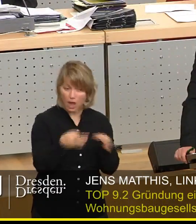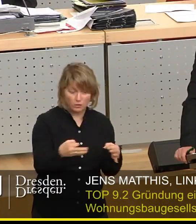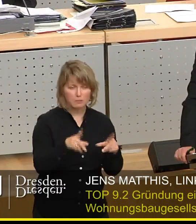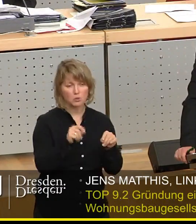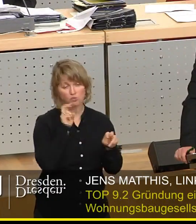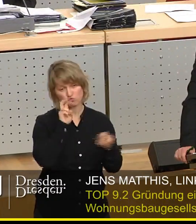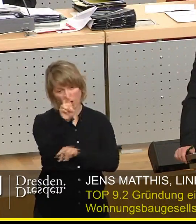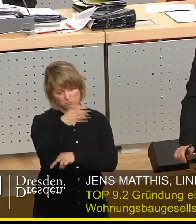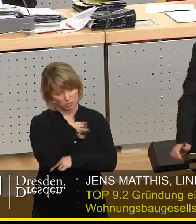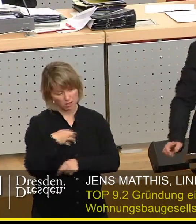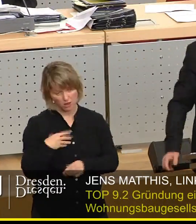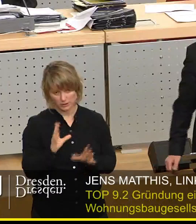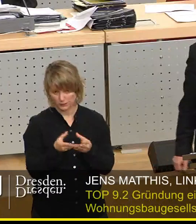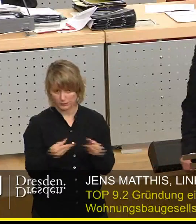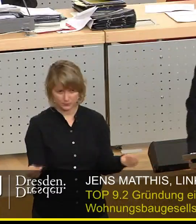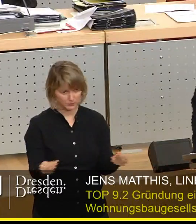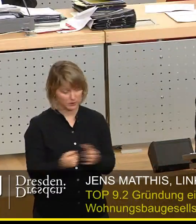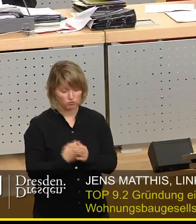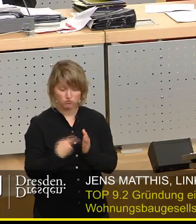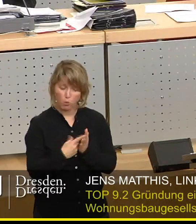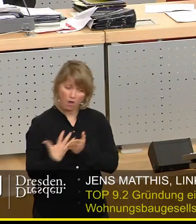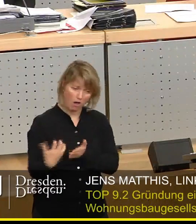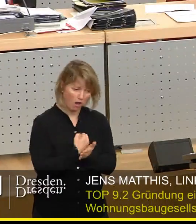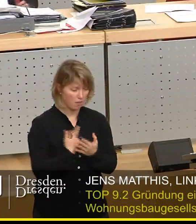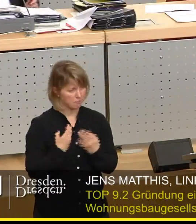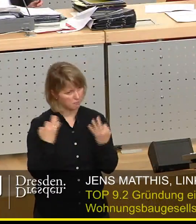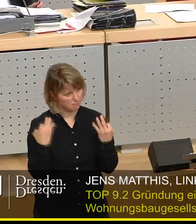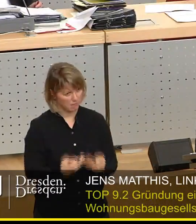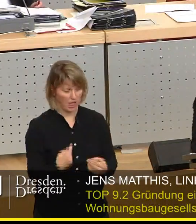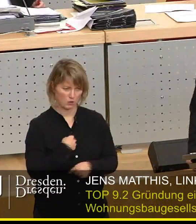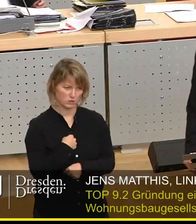Dresden fahren. Wir sind auf die Steuereinnahmen angewiesen und sollten